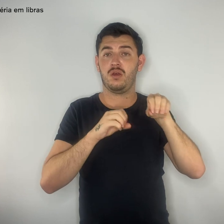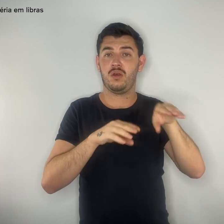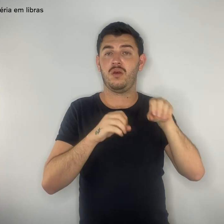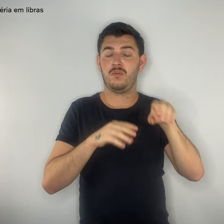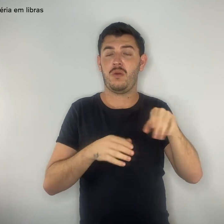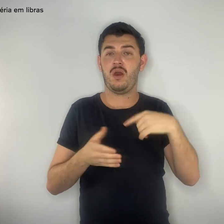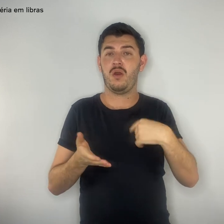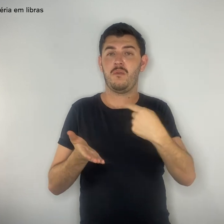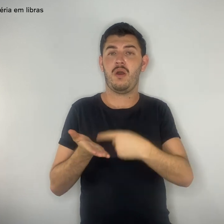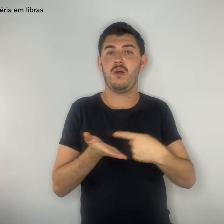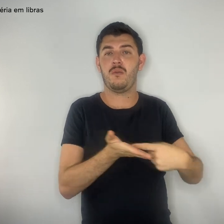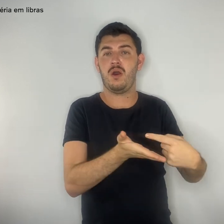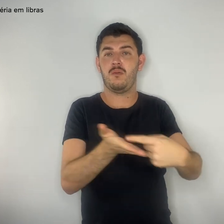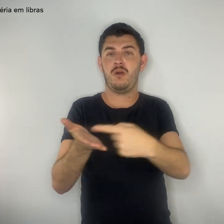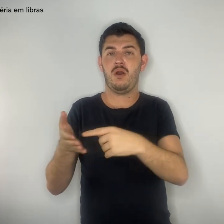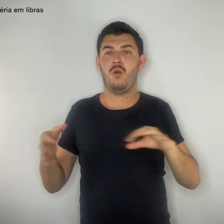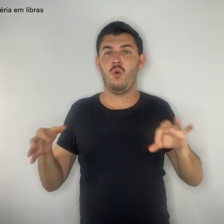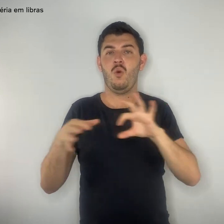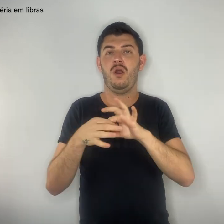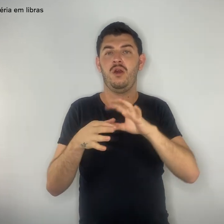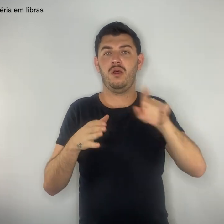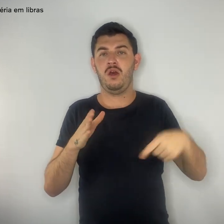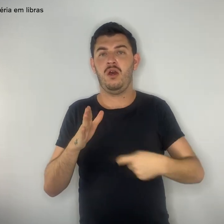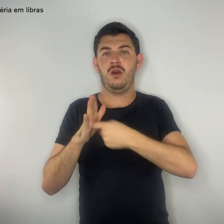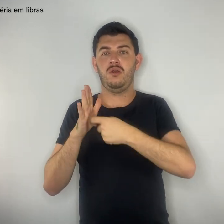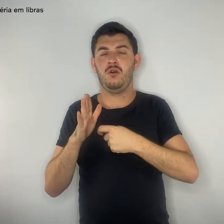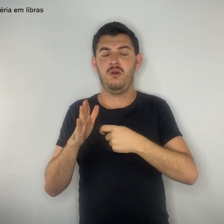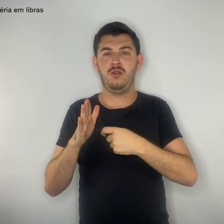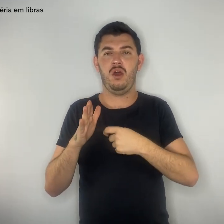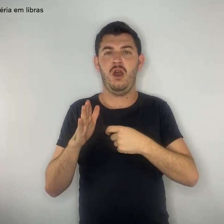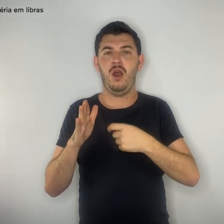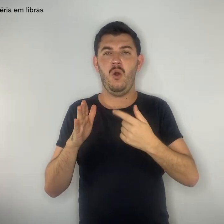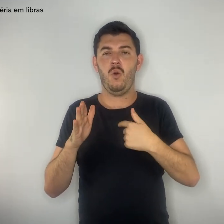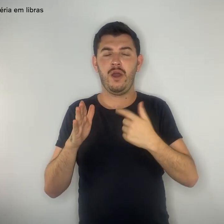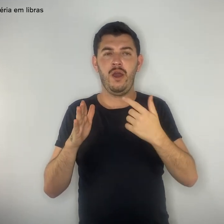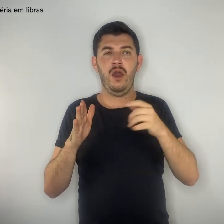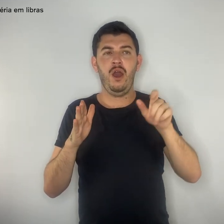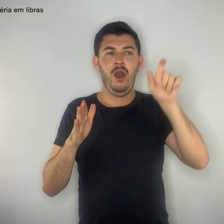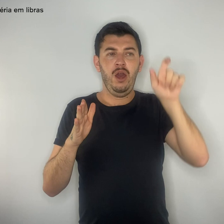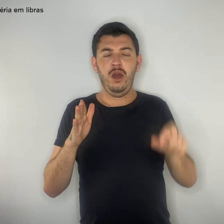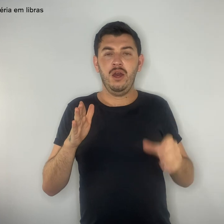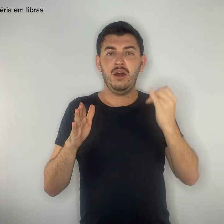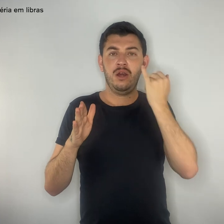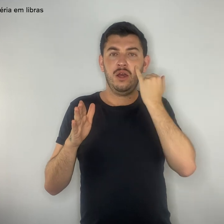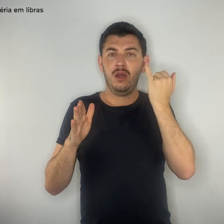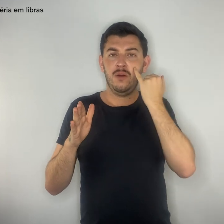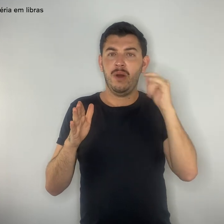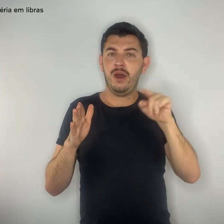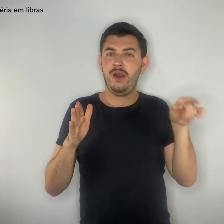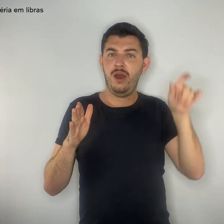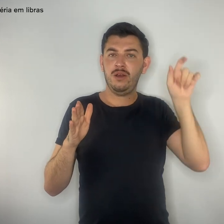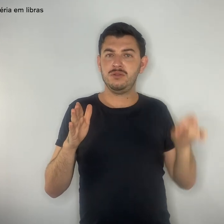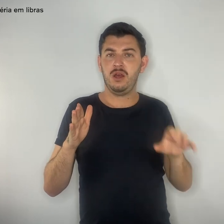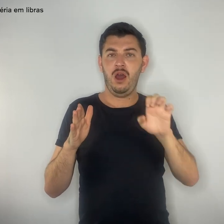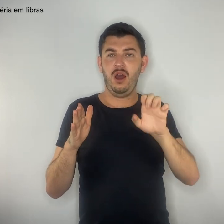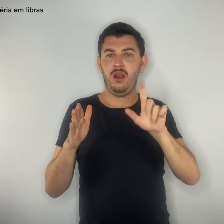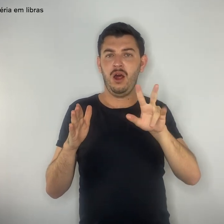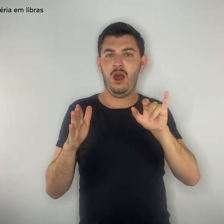descaso de Ibanez Rocha e Elvia Paranaguá com a educação, em mais uma etapa de sua